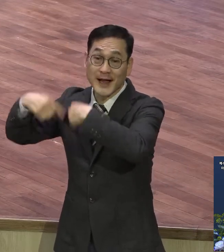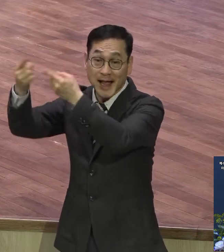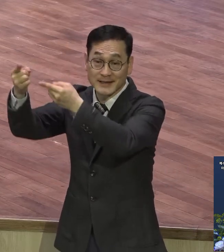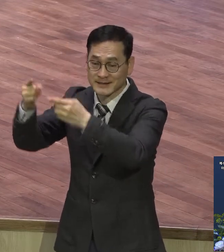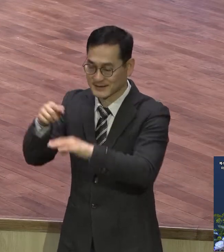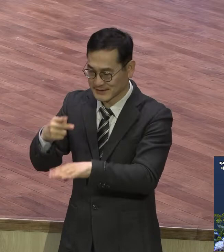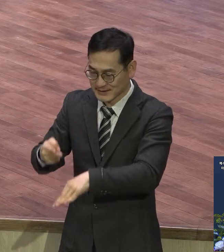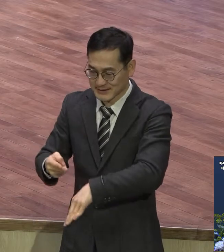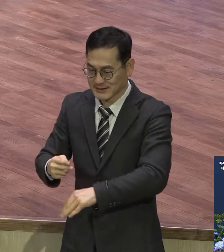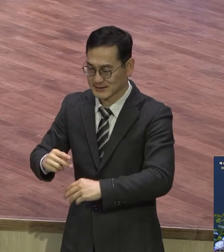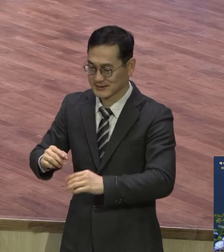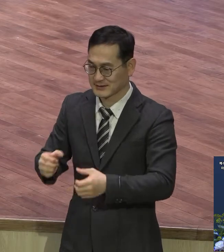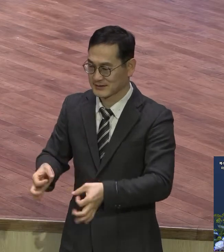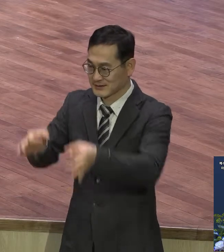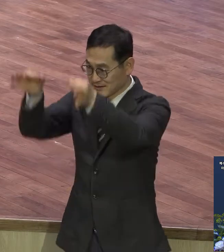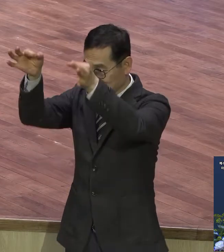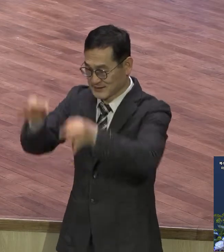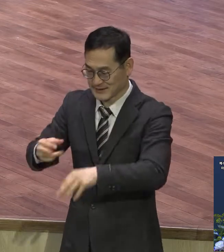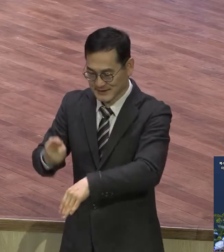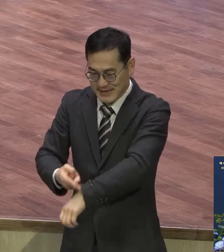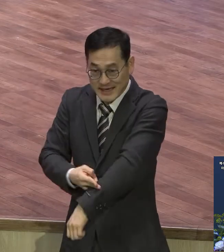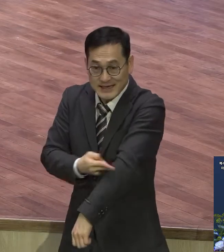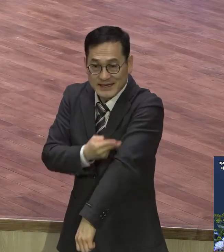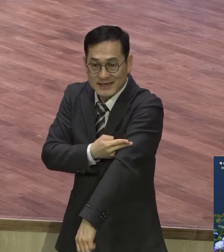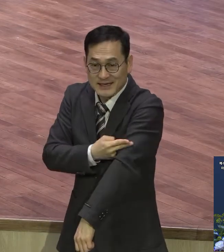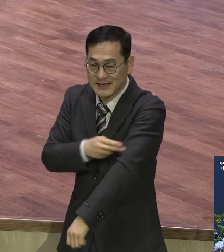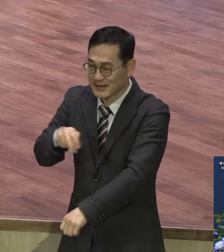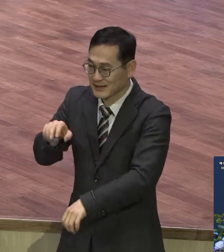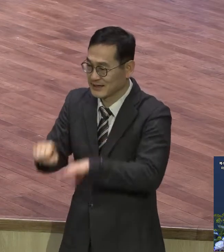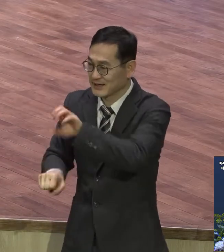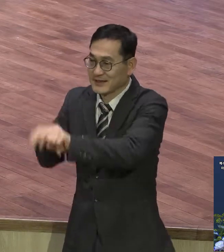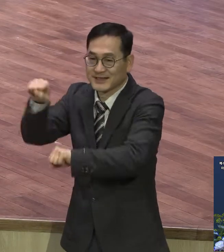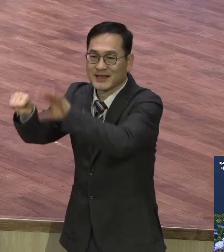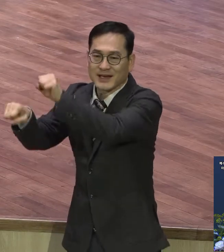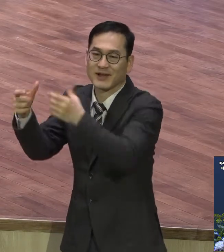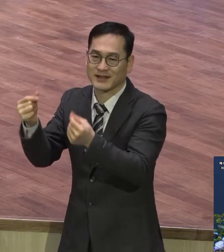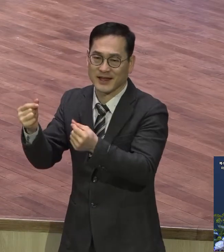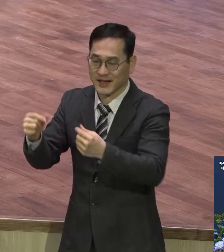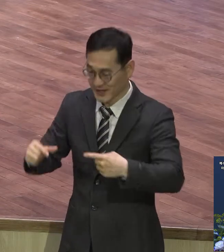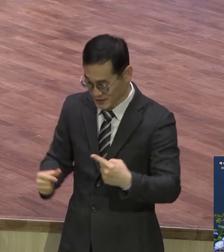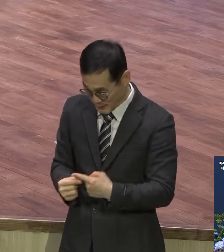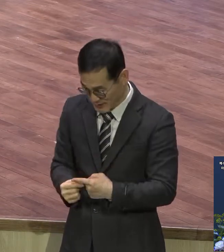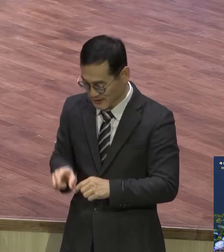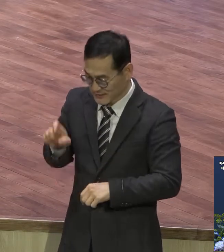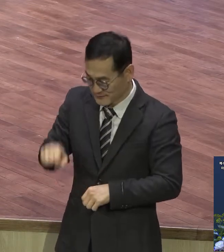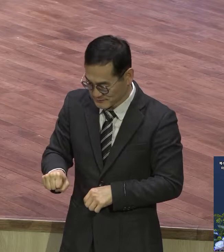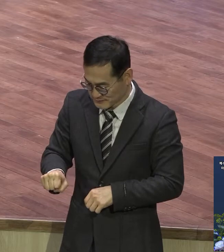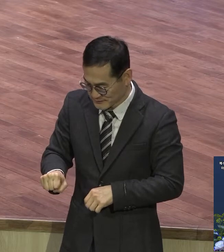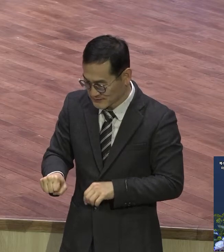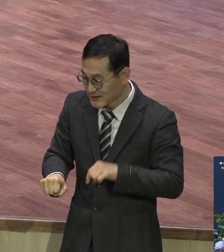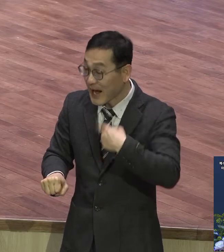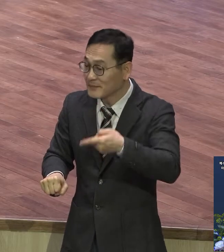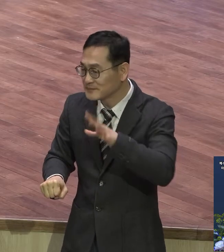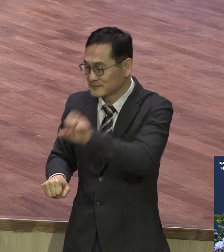사다리는 여덟 단계가 있는데 첫 단계를 밟아야 그 다음 단계를 밟을 수 있다라는 것입니다.